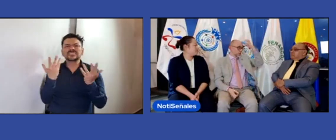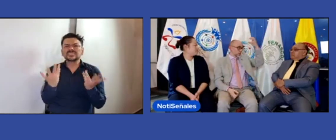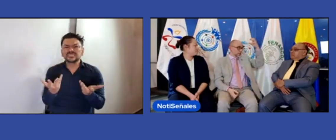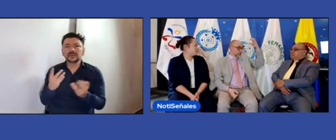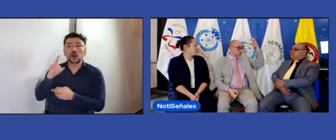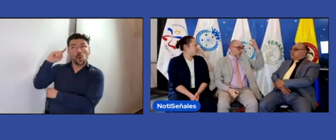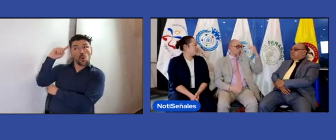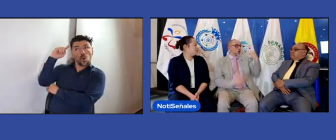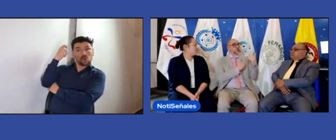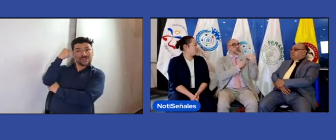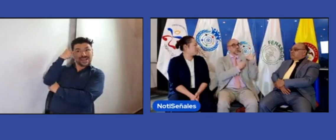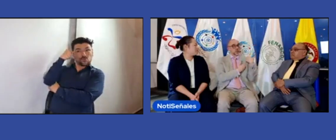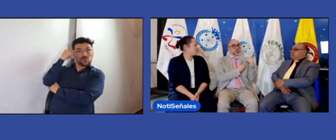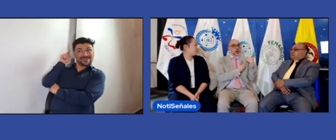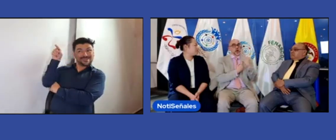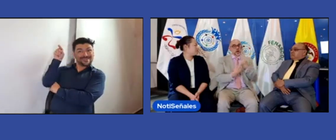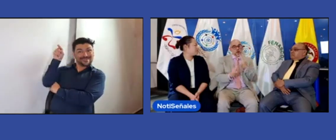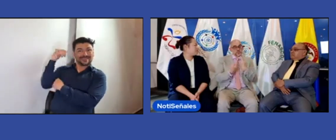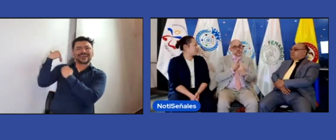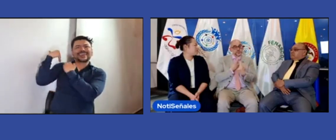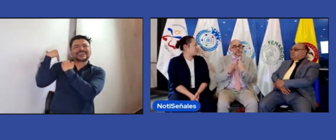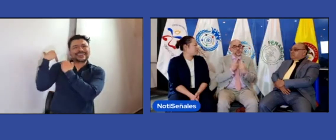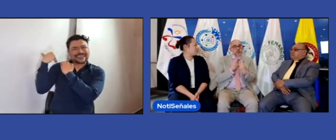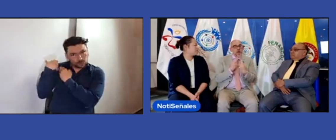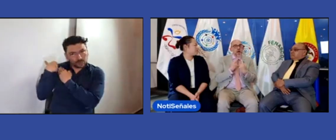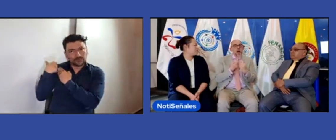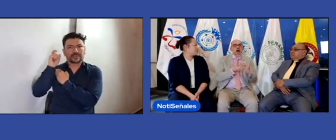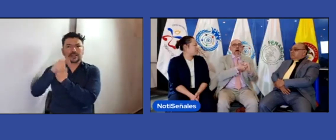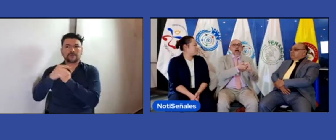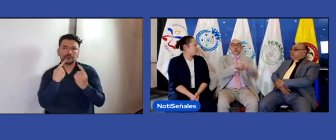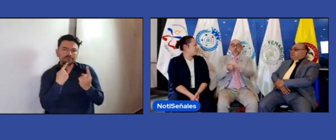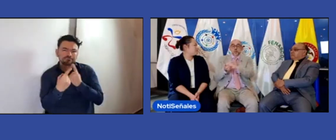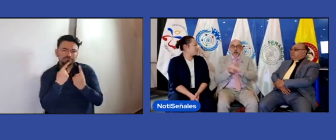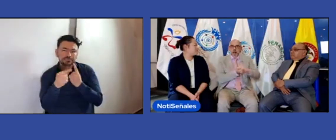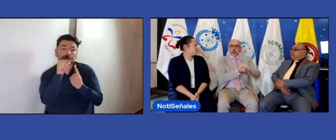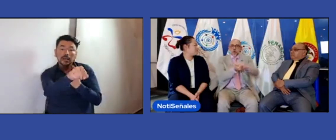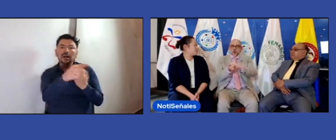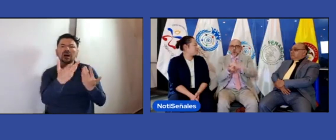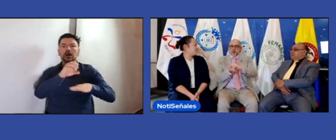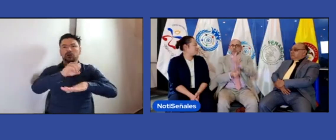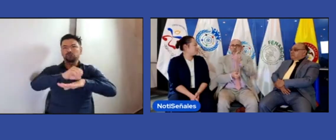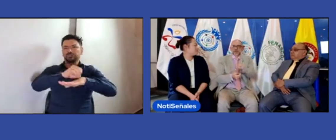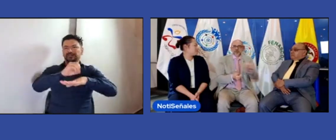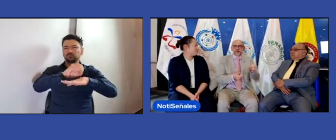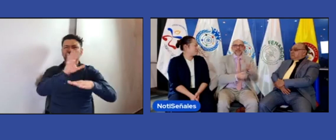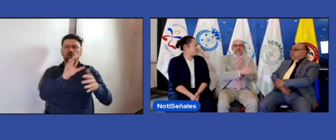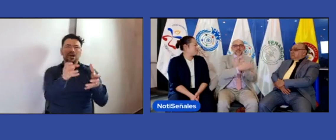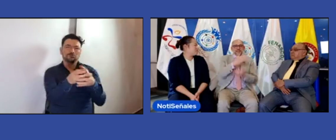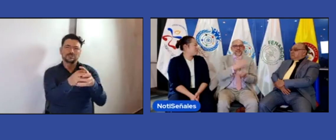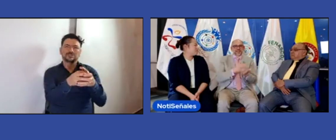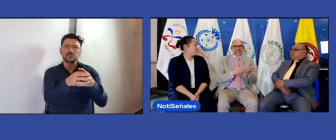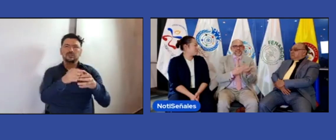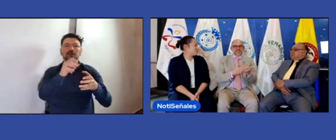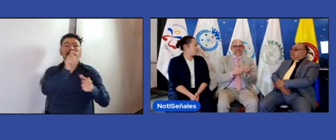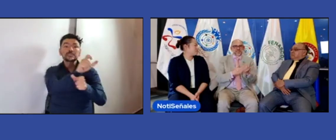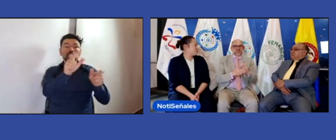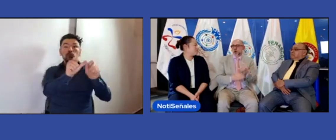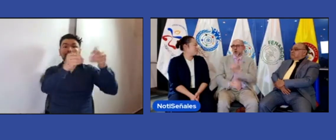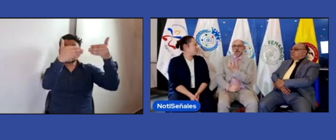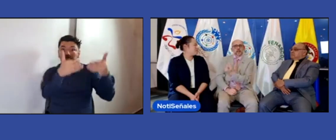artículo número 4, habla acerca de que ese diálogo entre los gobiernos y la sociedad civil, pues, se da muchas veces